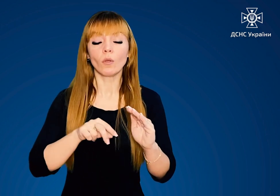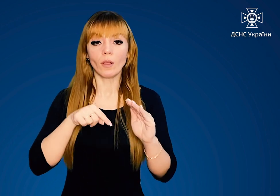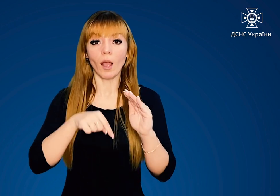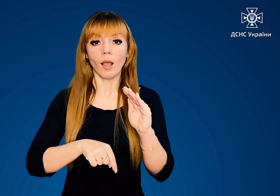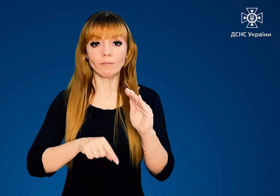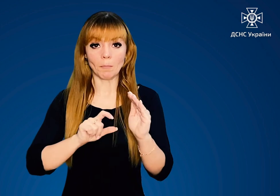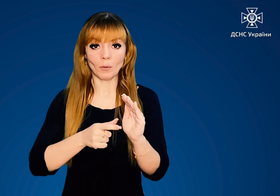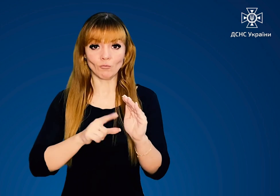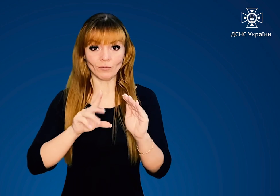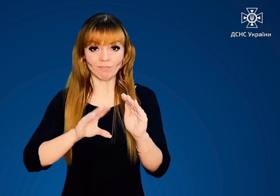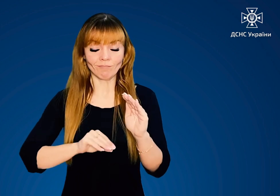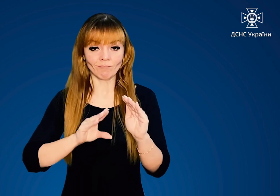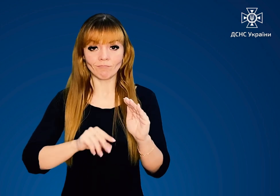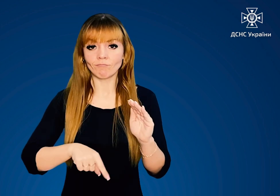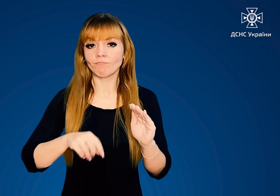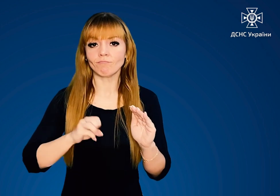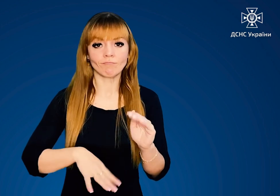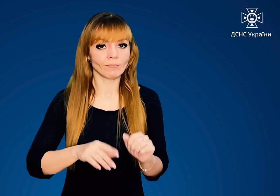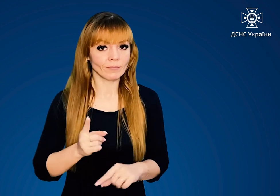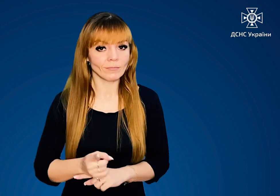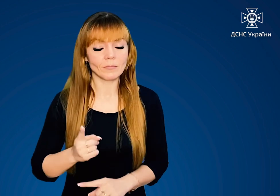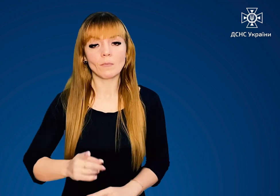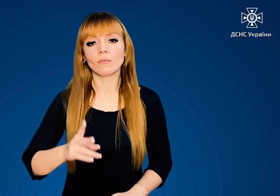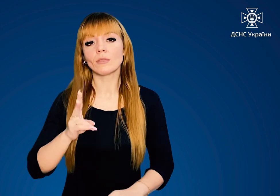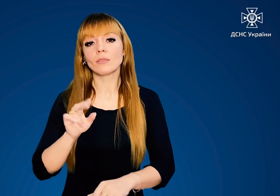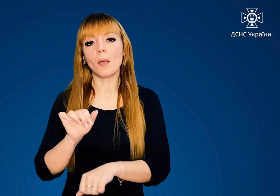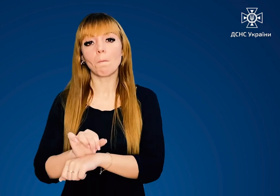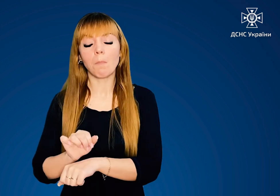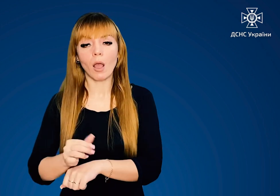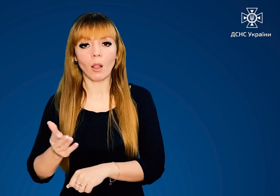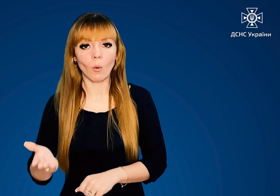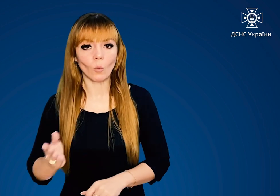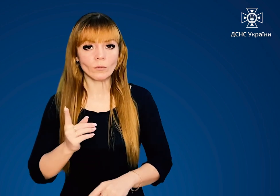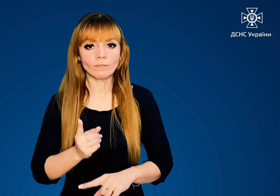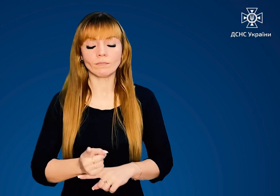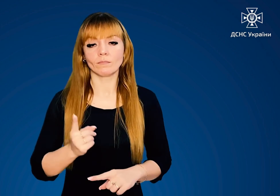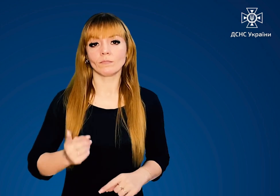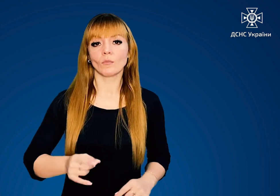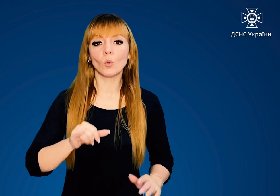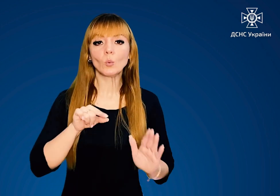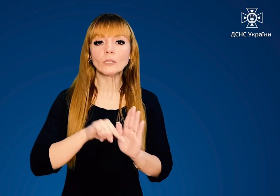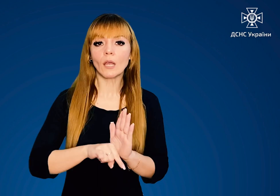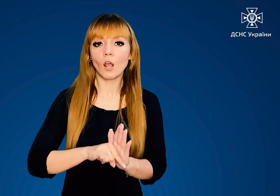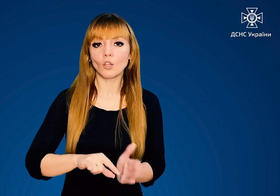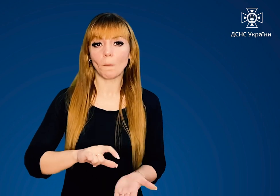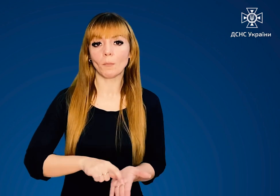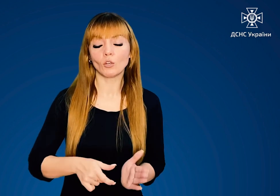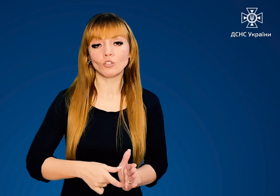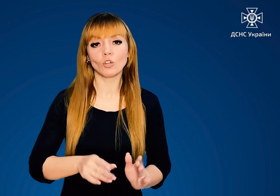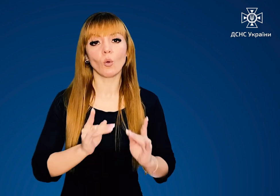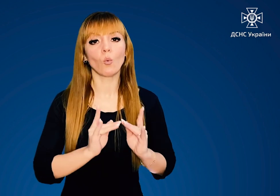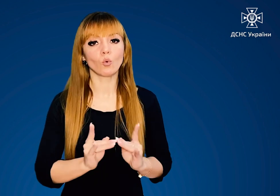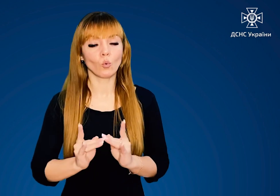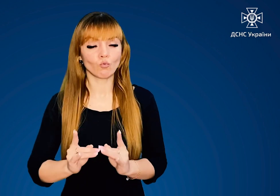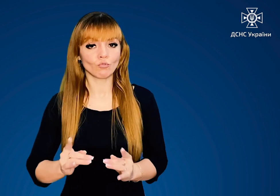здійснюється з цих приміщень На балконах та лоджіях У середині приміщень